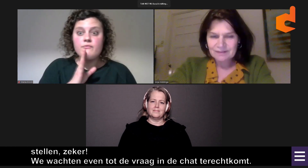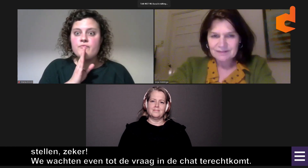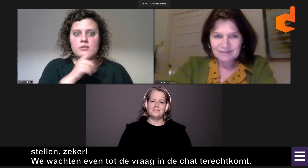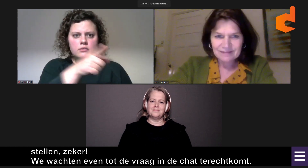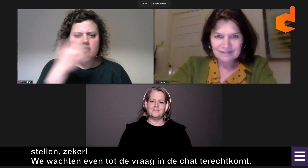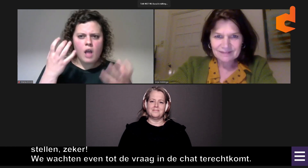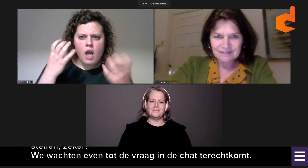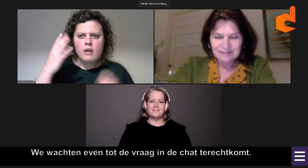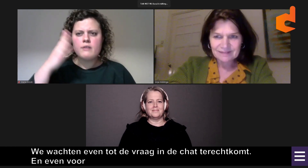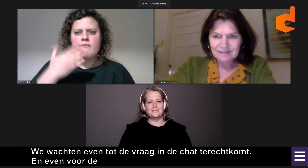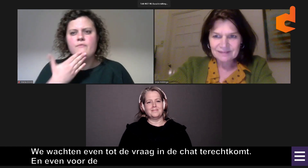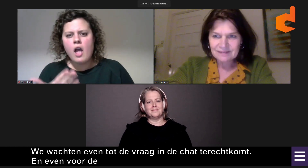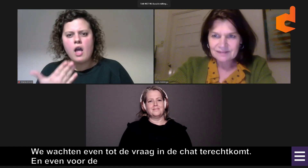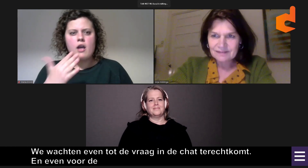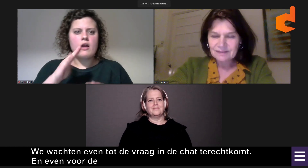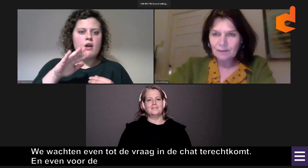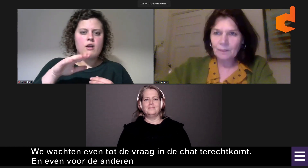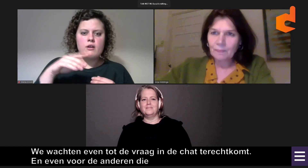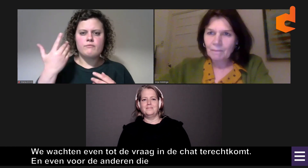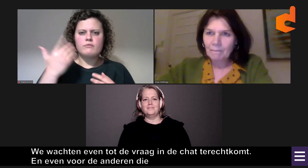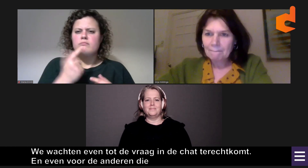En even voor de anderen die deelnemen.